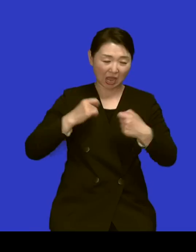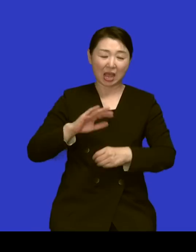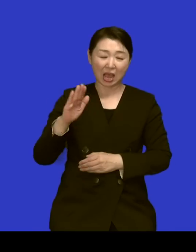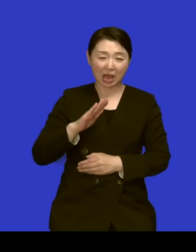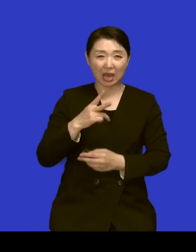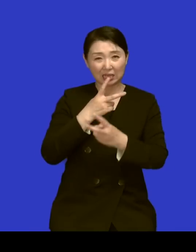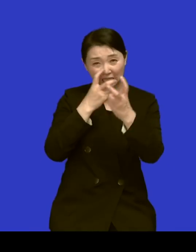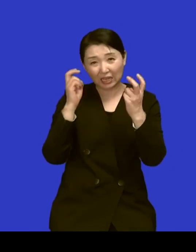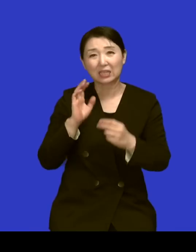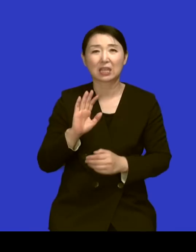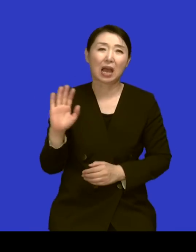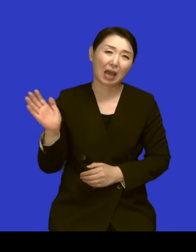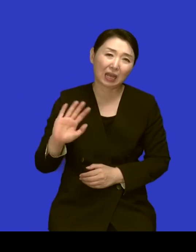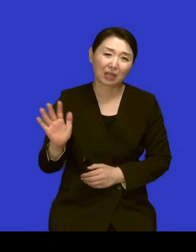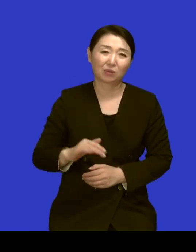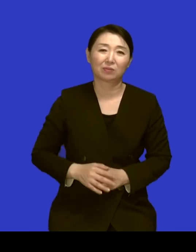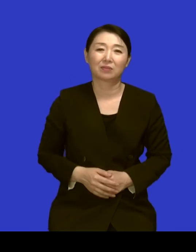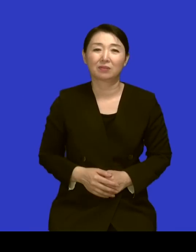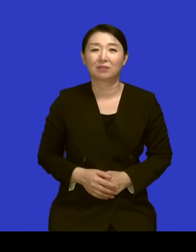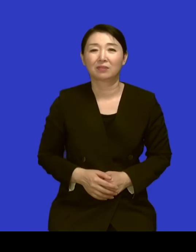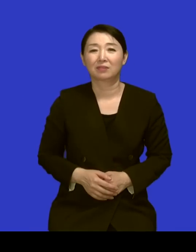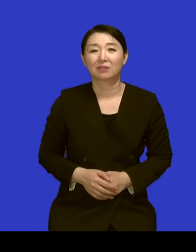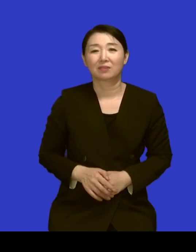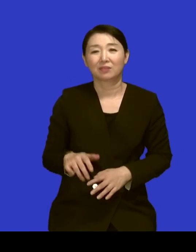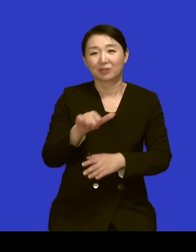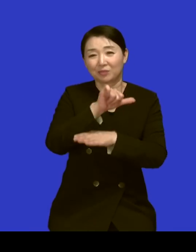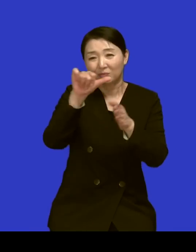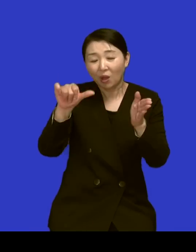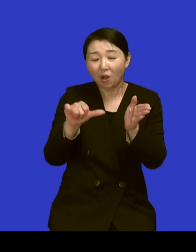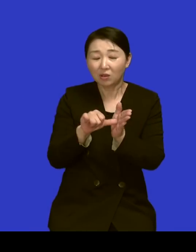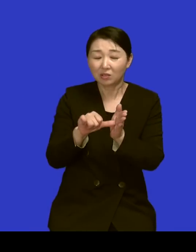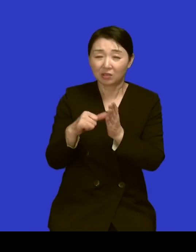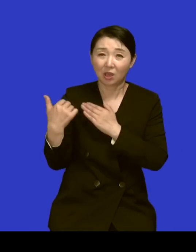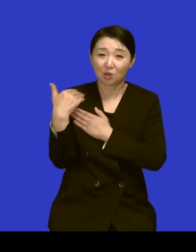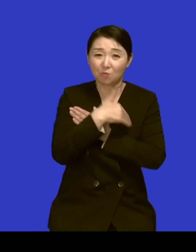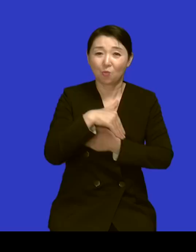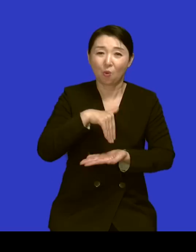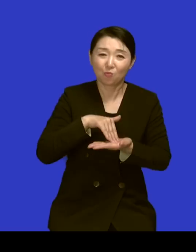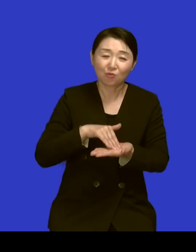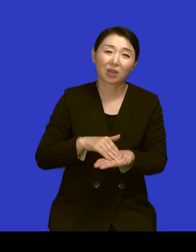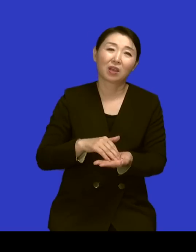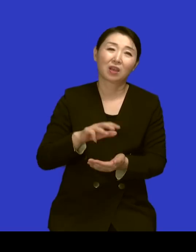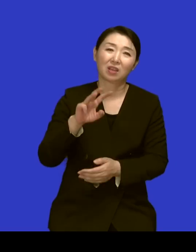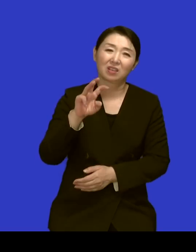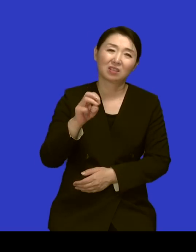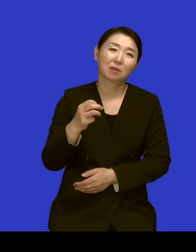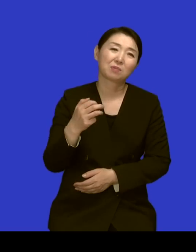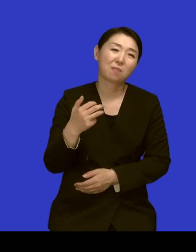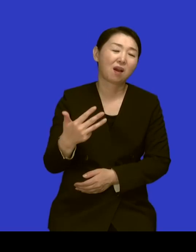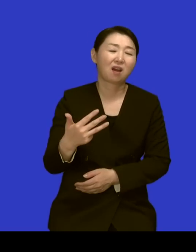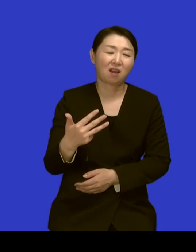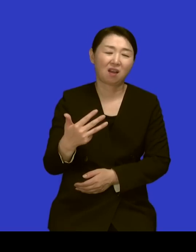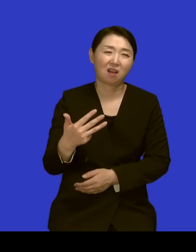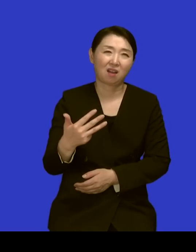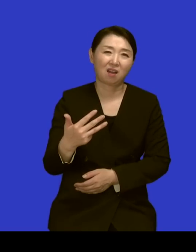아이고 그러니까 평생 38kg셨어요 몸이 우와 네 네 근데